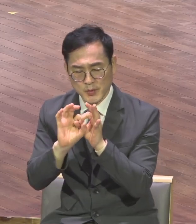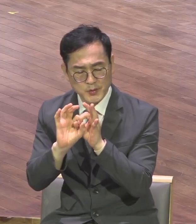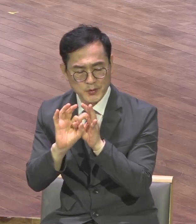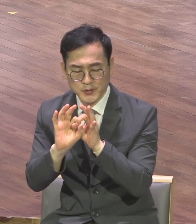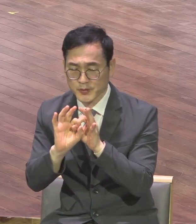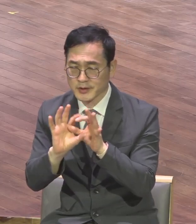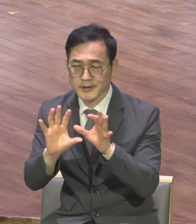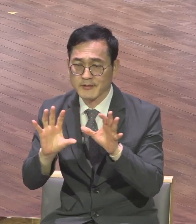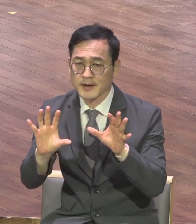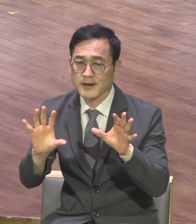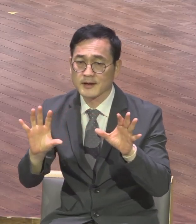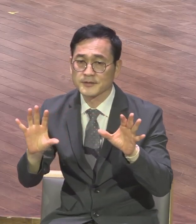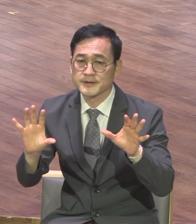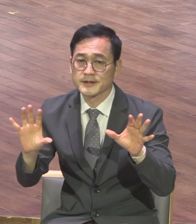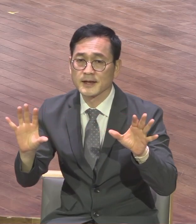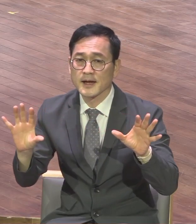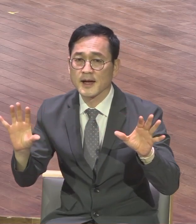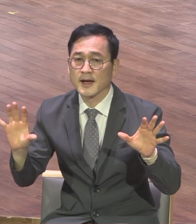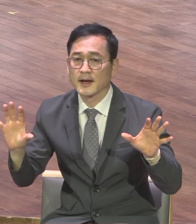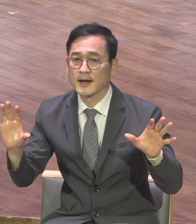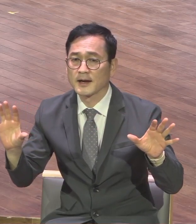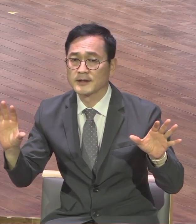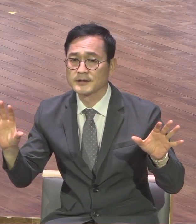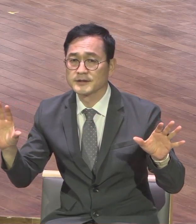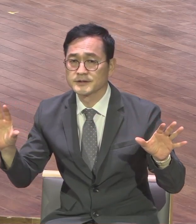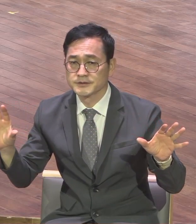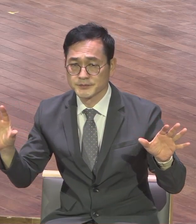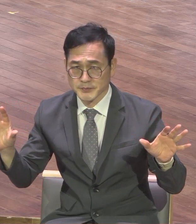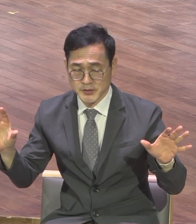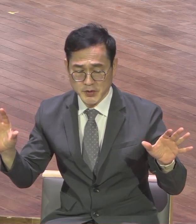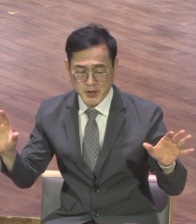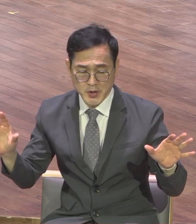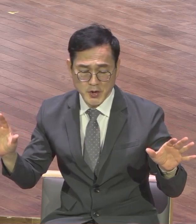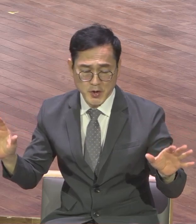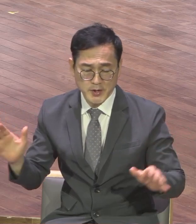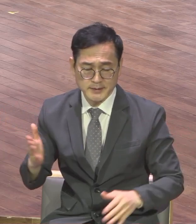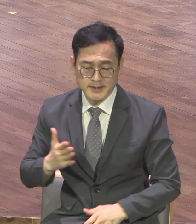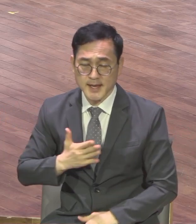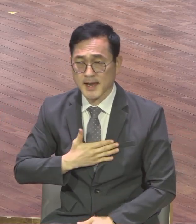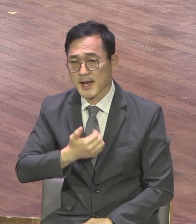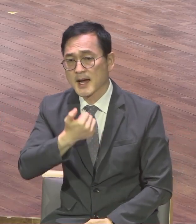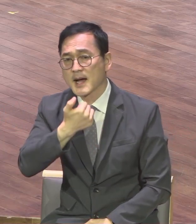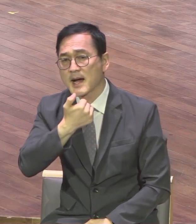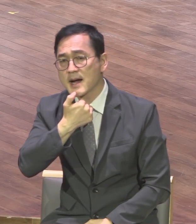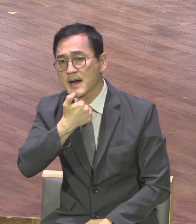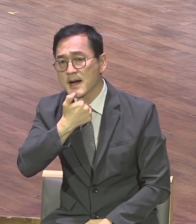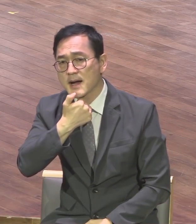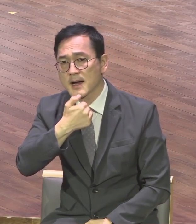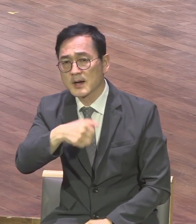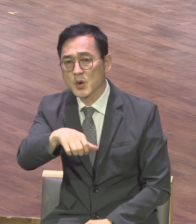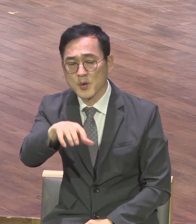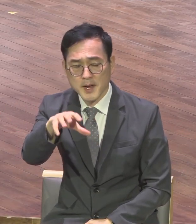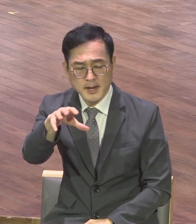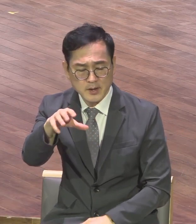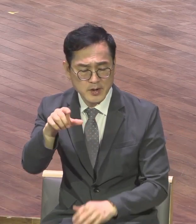상관치 아니며 내가 도마도